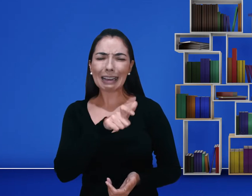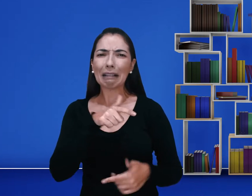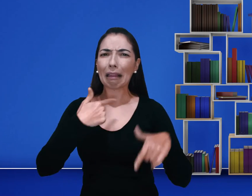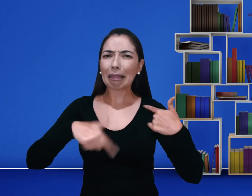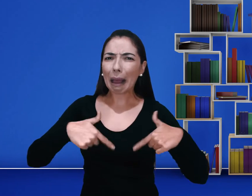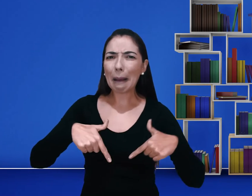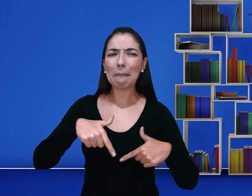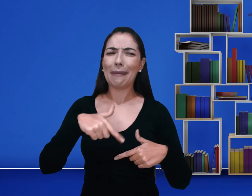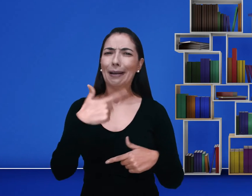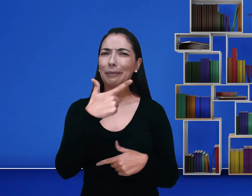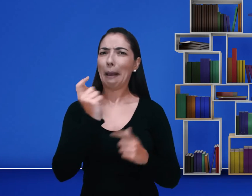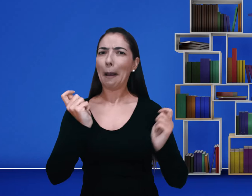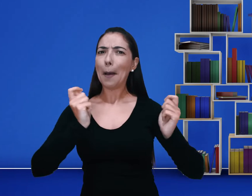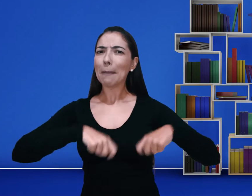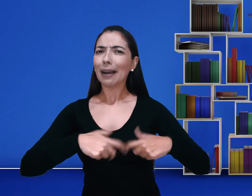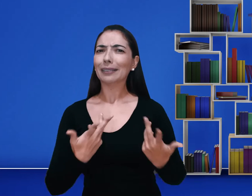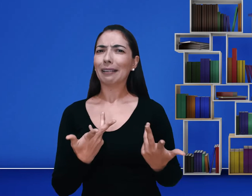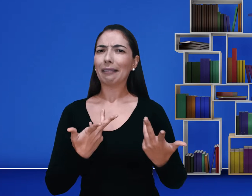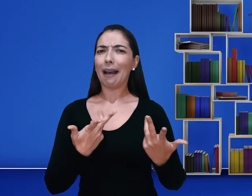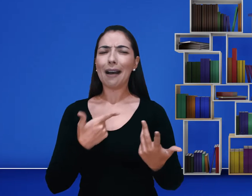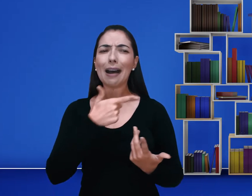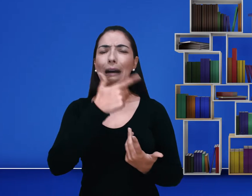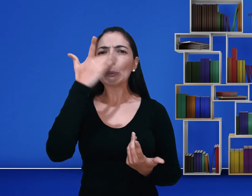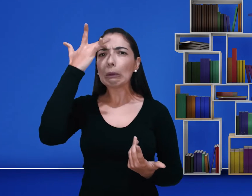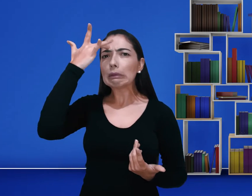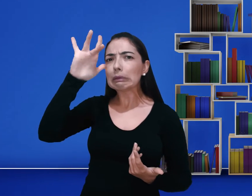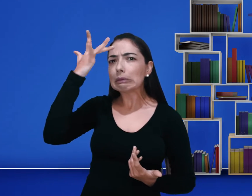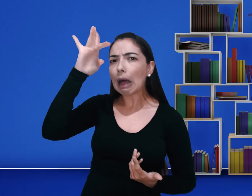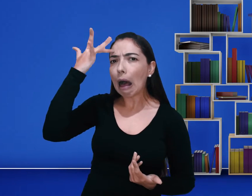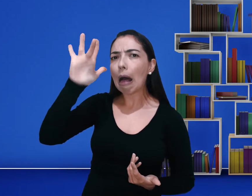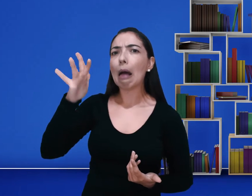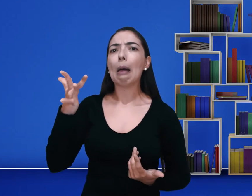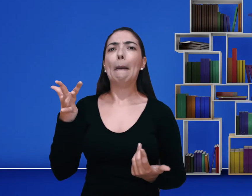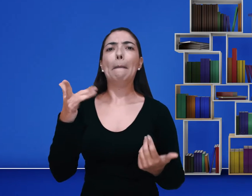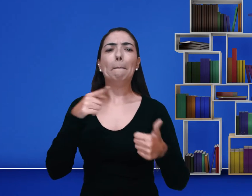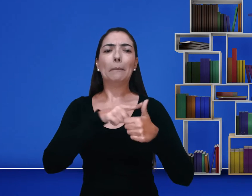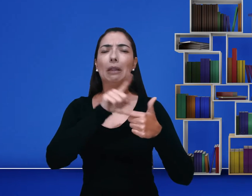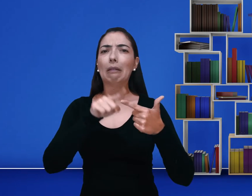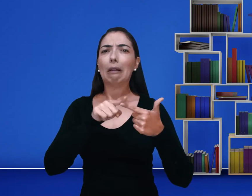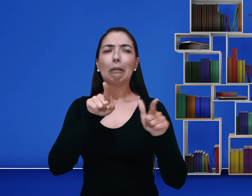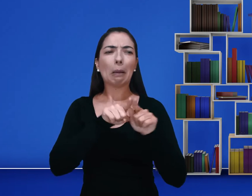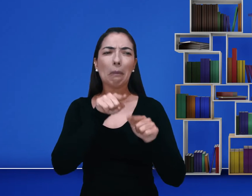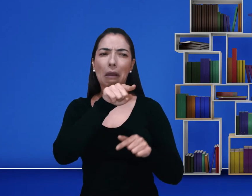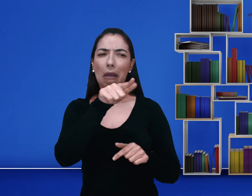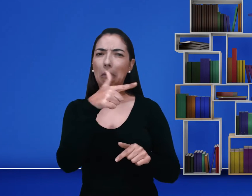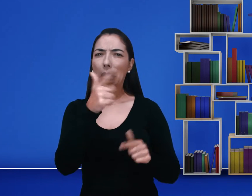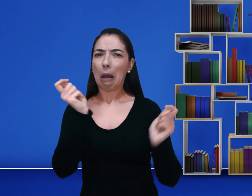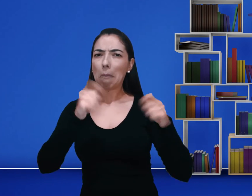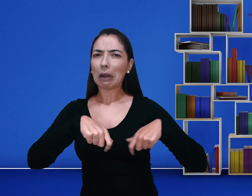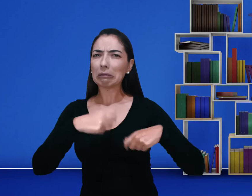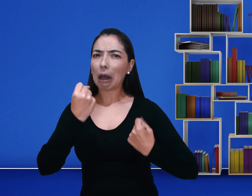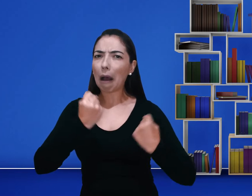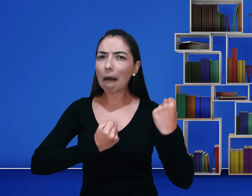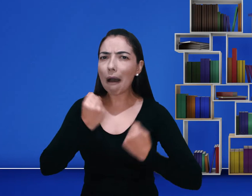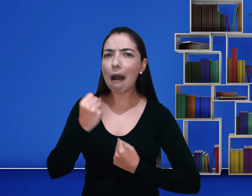E parecia que eles não acreditavam na minha capacidade, falavam que eu não sabia fazer as coisas, que eu não poderia